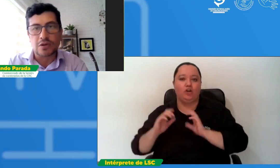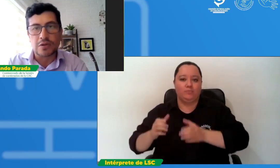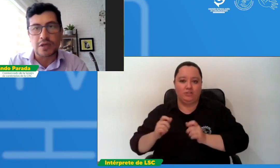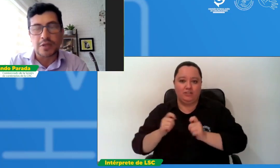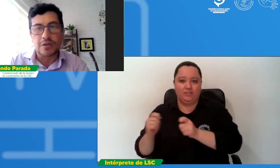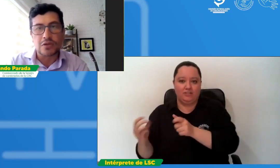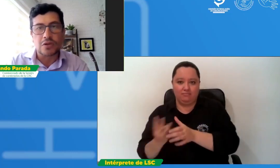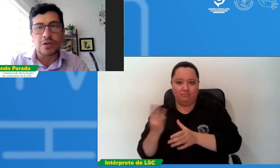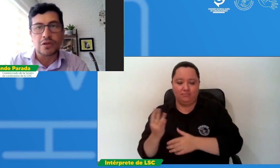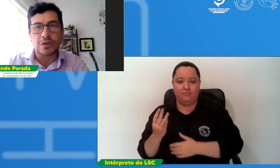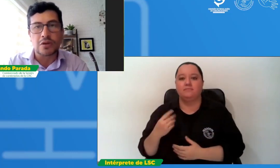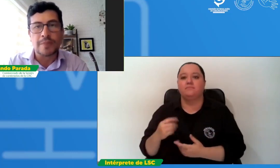Nusplamito Osorio, el doctor.